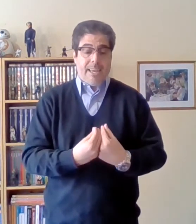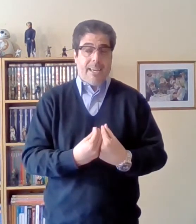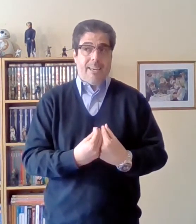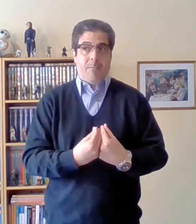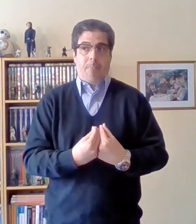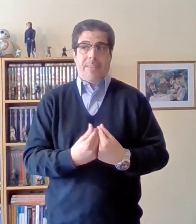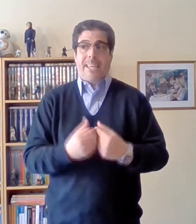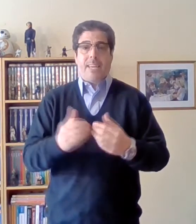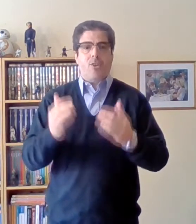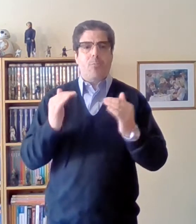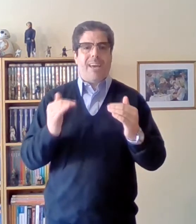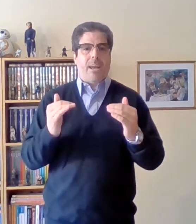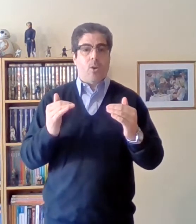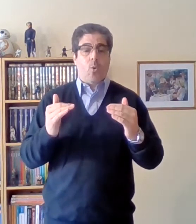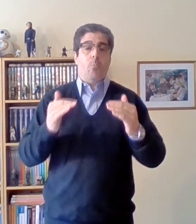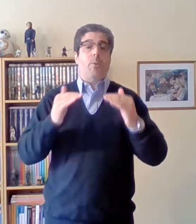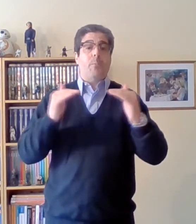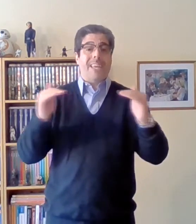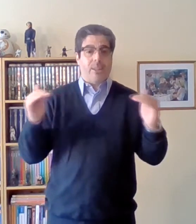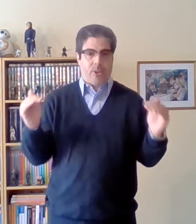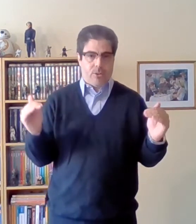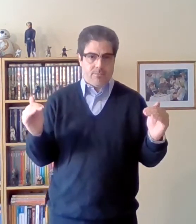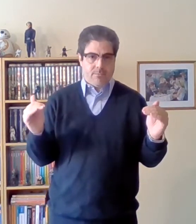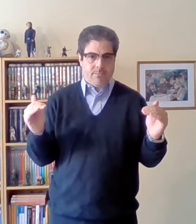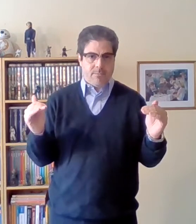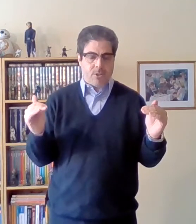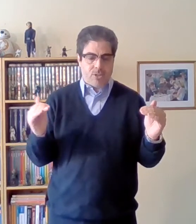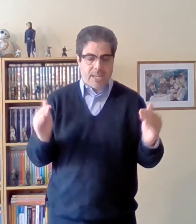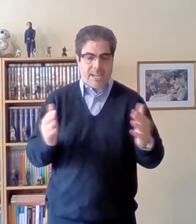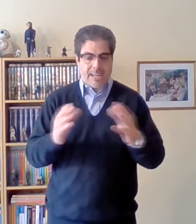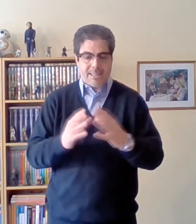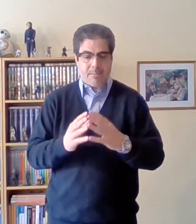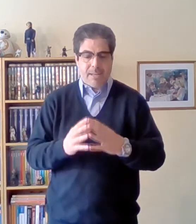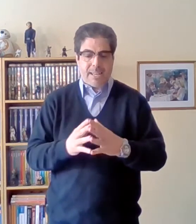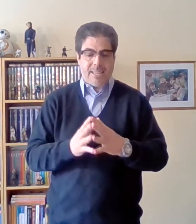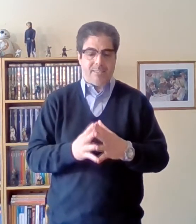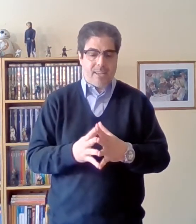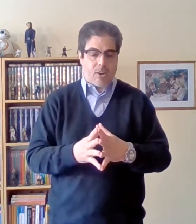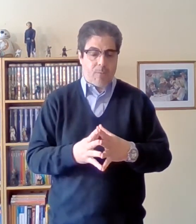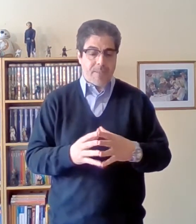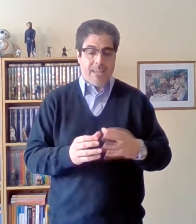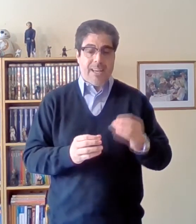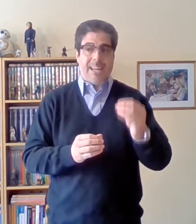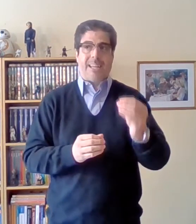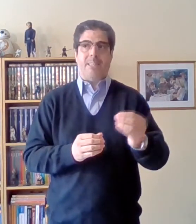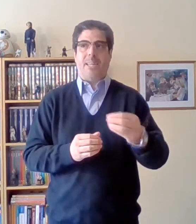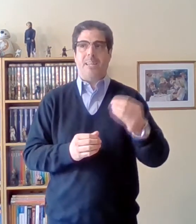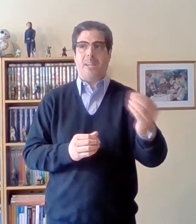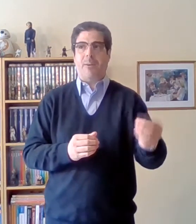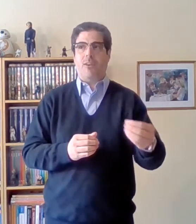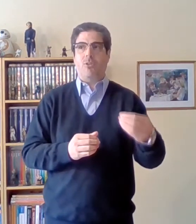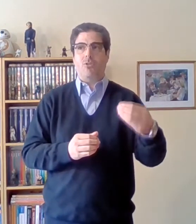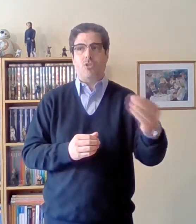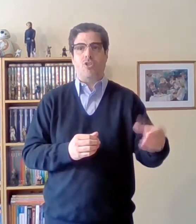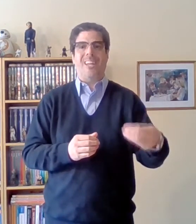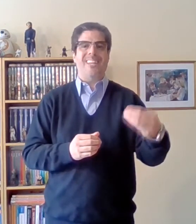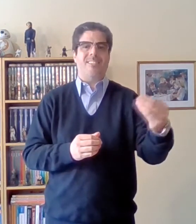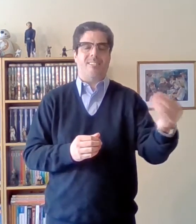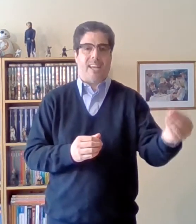¿y qué toma él? un promedio o sea acá también hay que decirlo la cantidad de trabajo social necesario